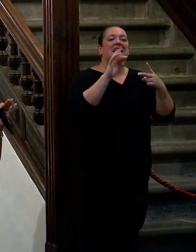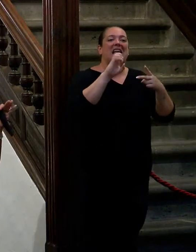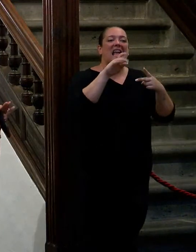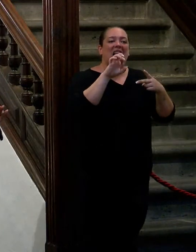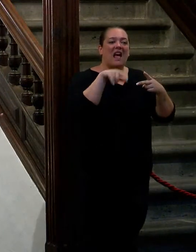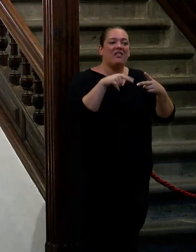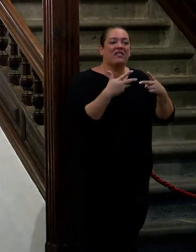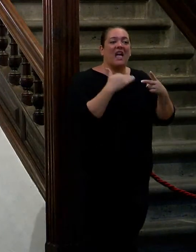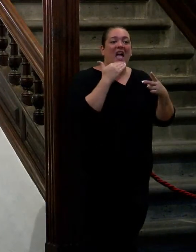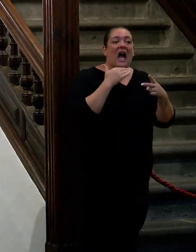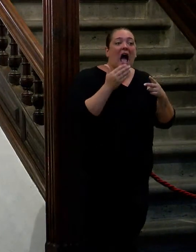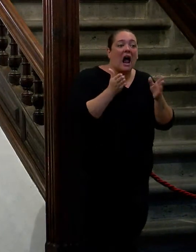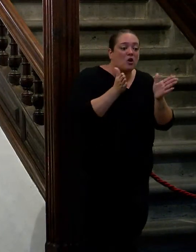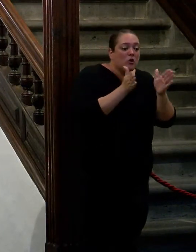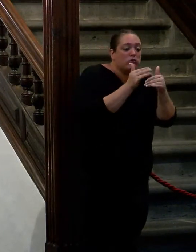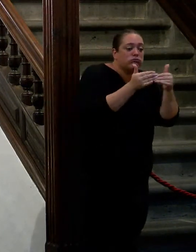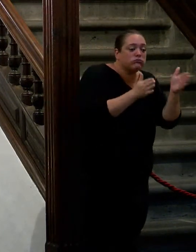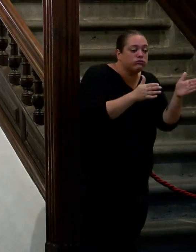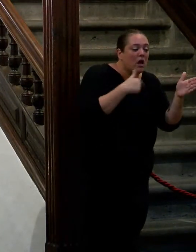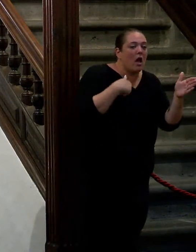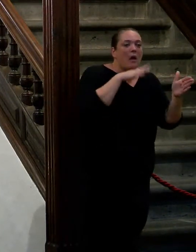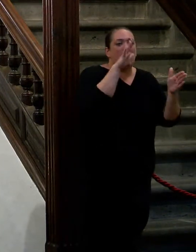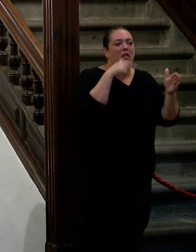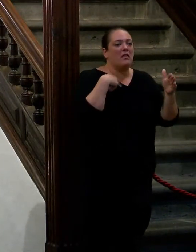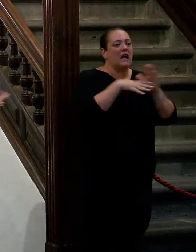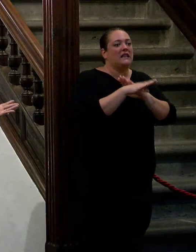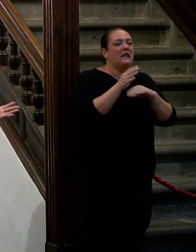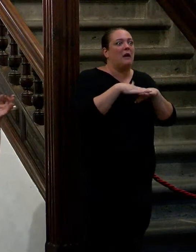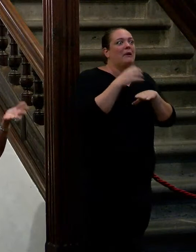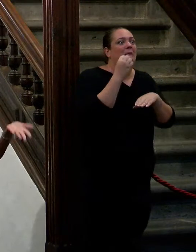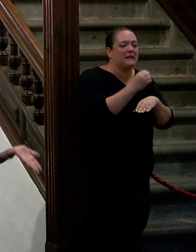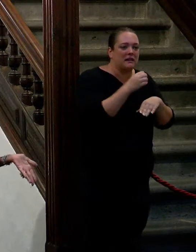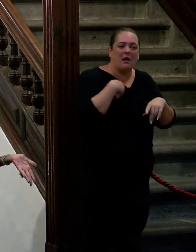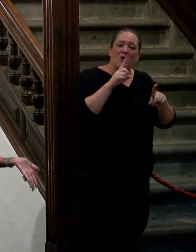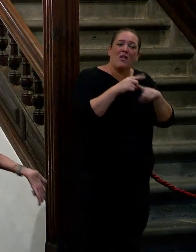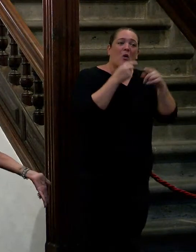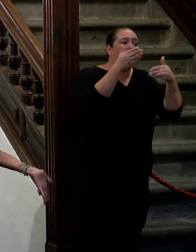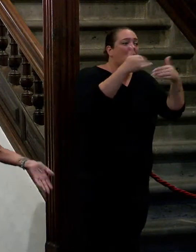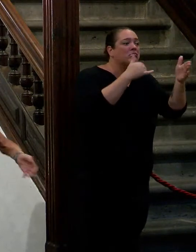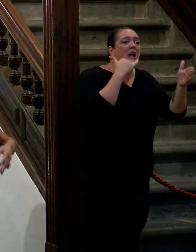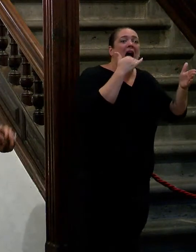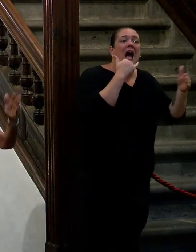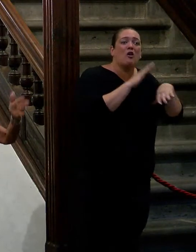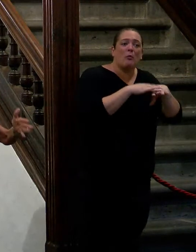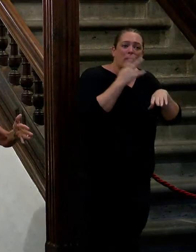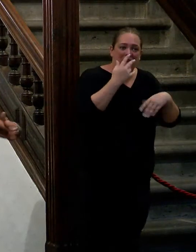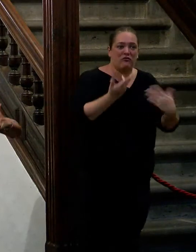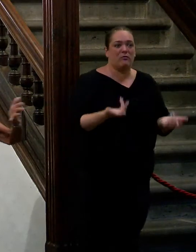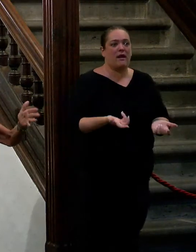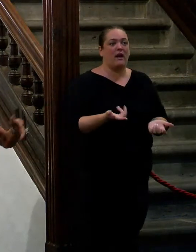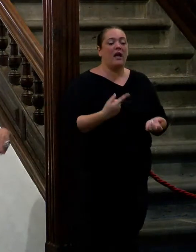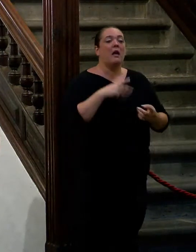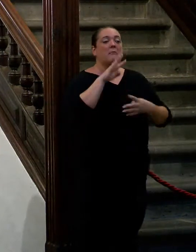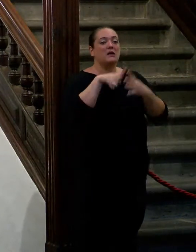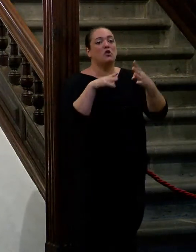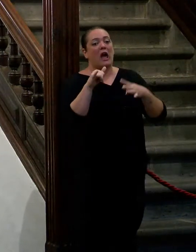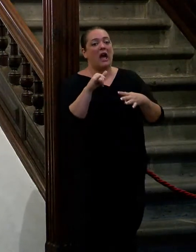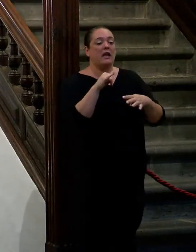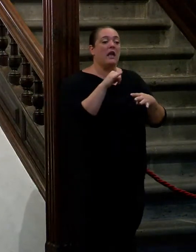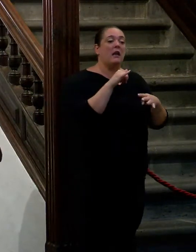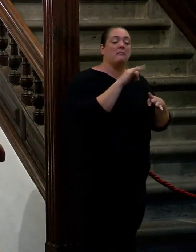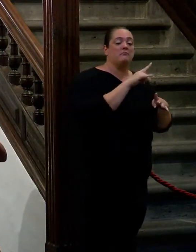te dejan una cosita que parece que entras allí y parece que vas a entrar a matarte pero da igual tienes un rincón es que ya no hay en Barcelona y en Madrid no hay